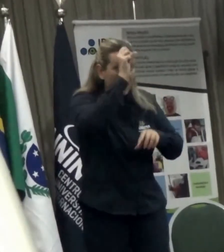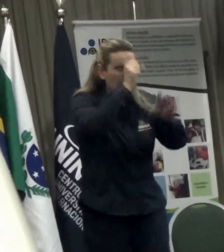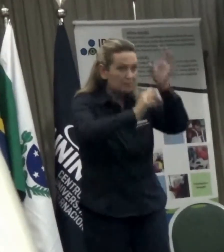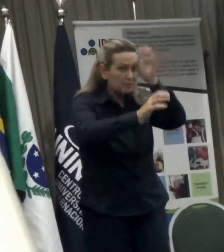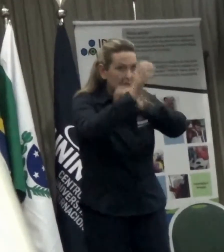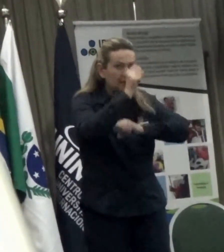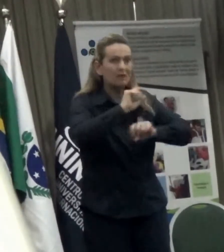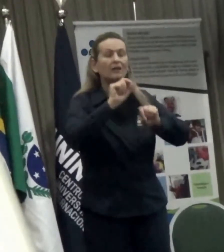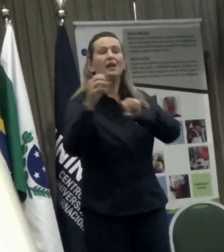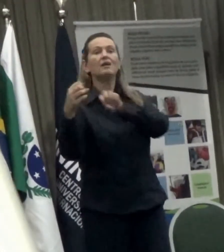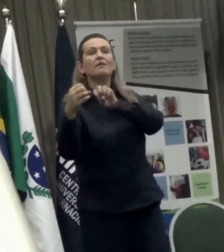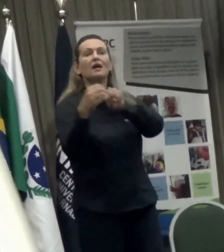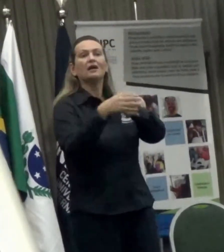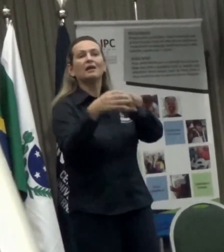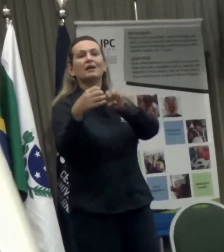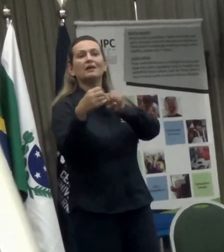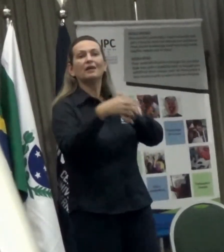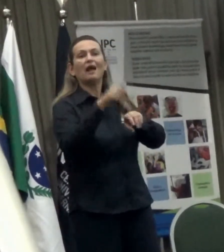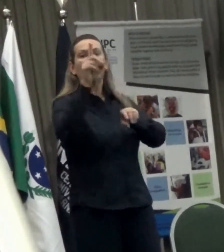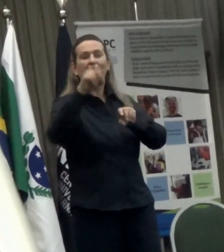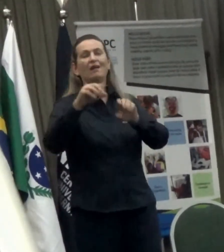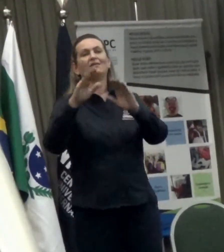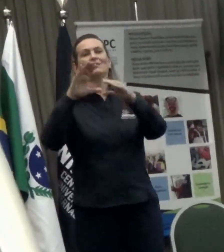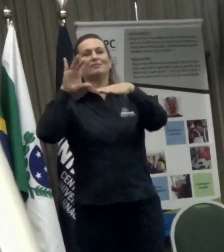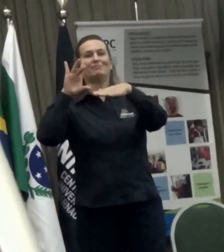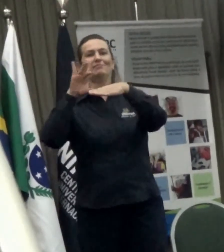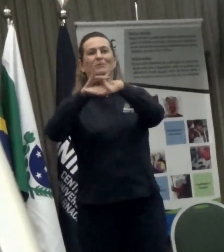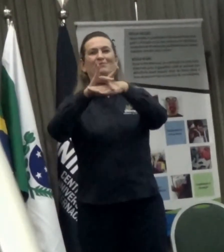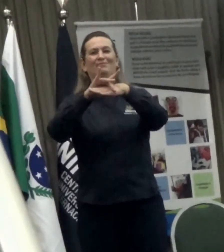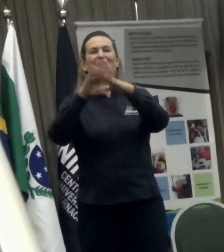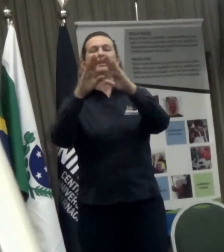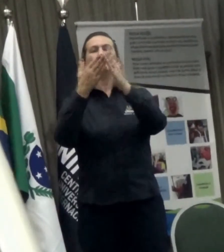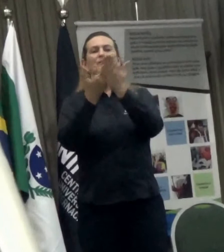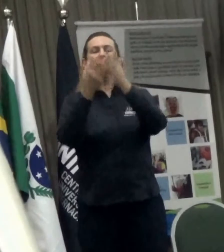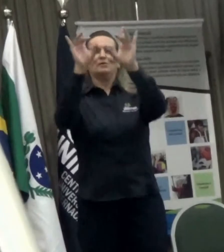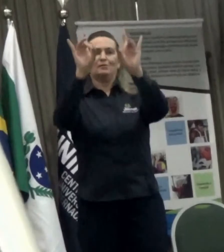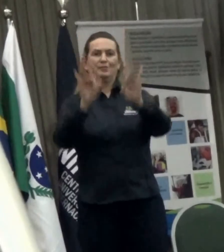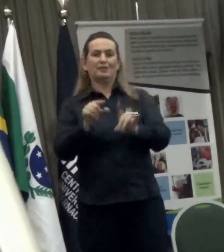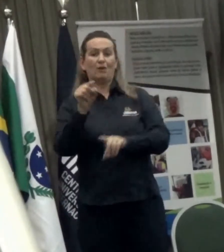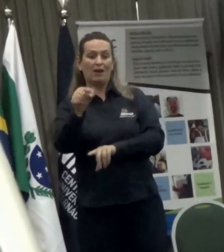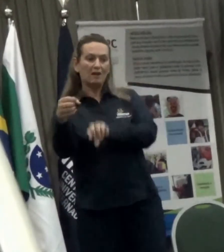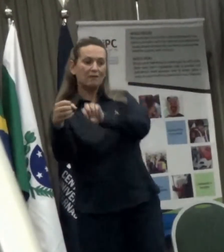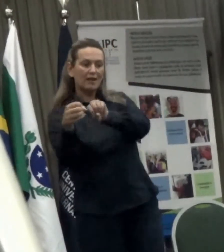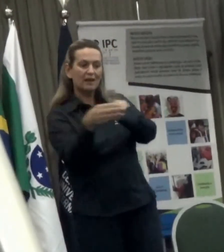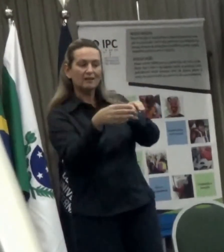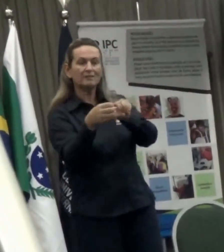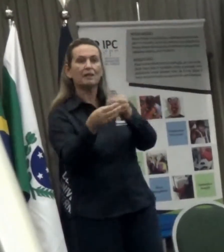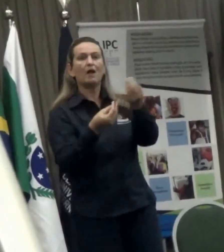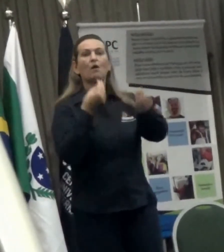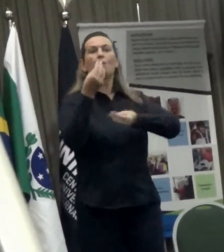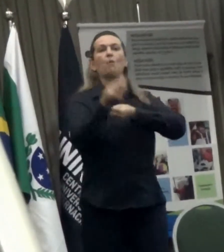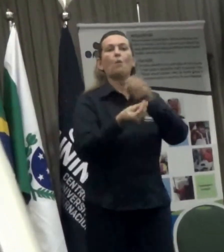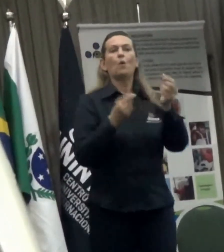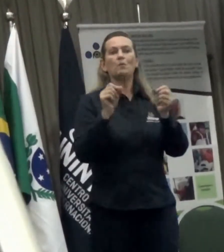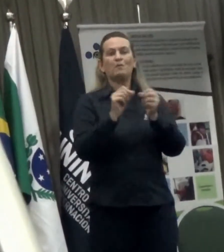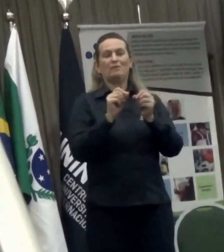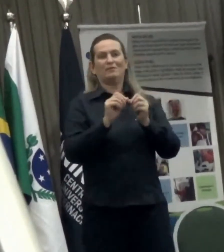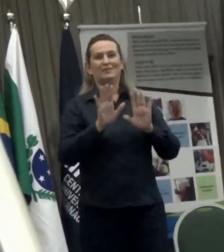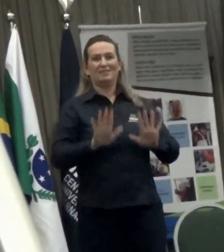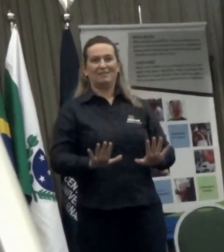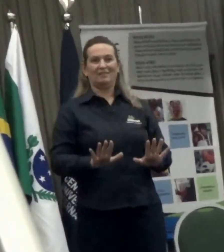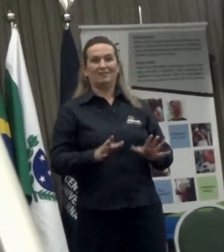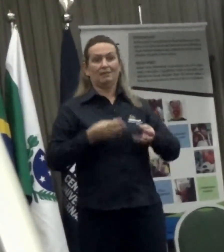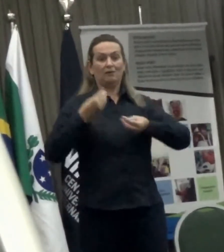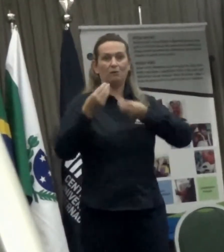Para, sim, de forma resoluta e retorquível, colocar em si as pessoas com deficiência